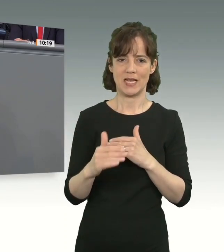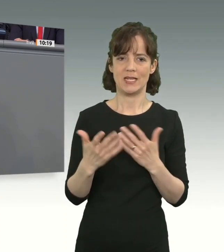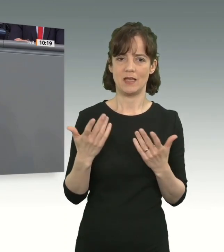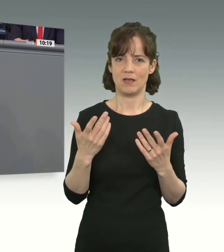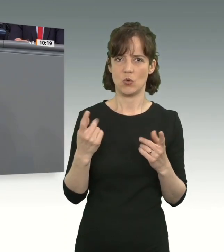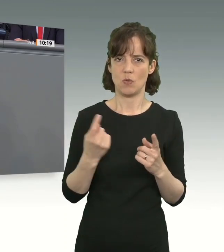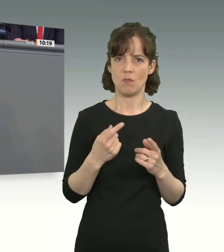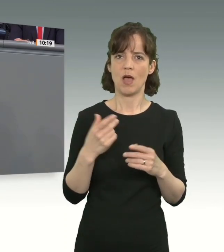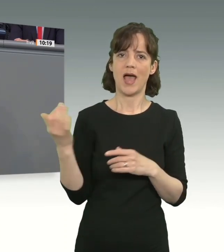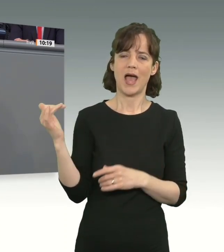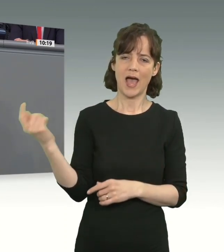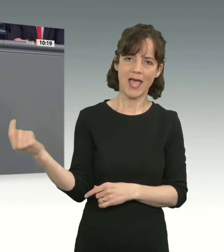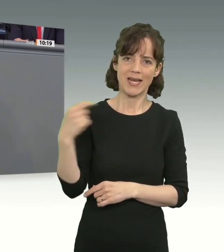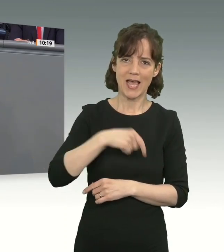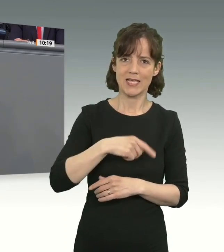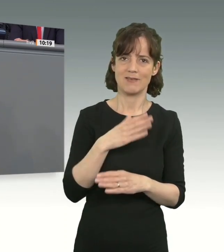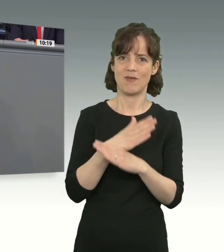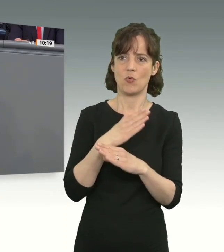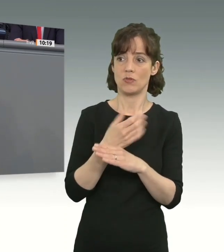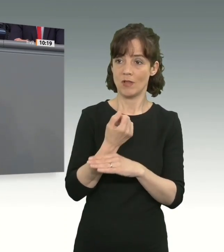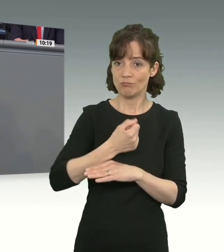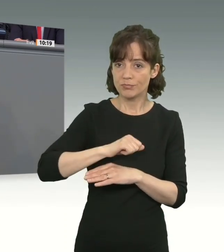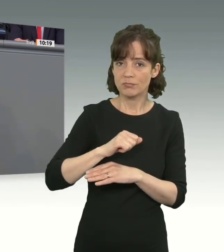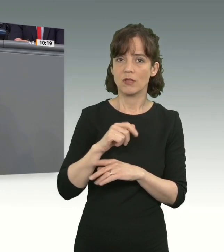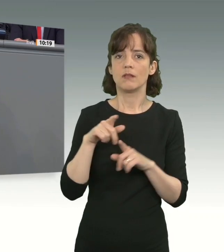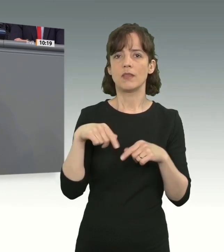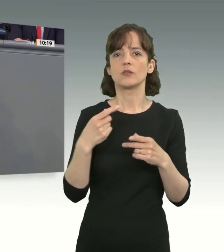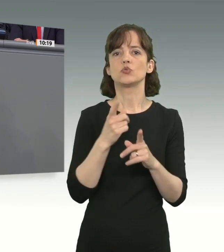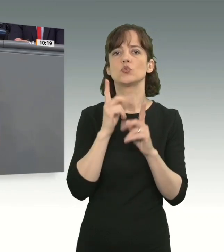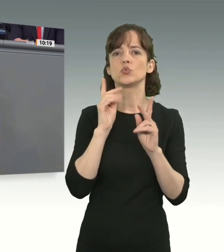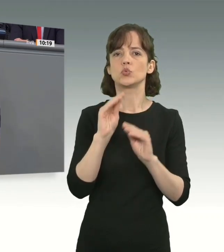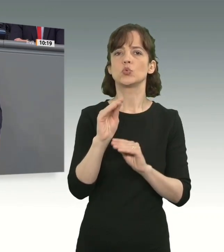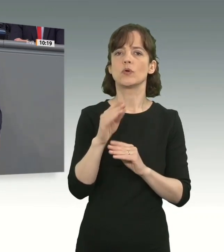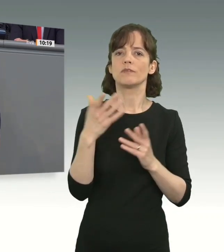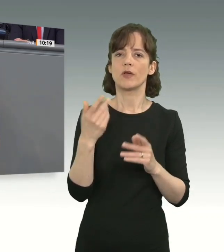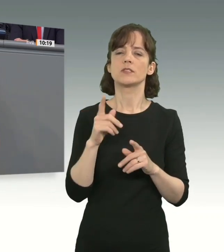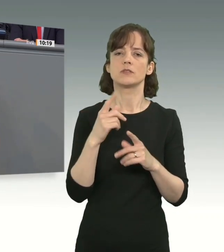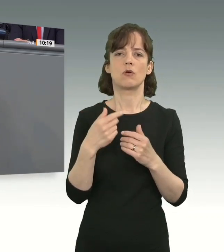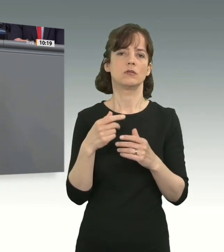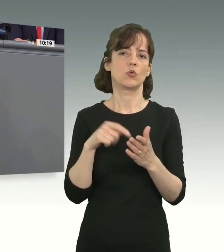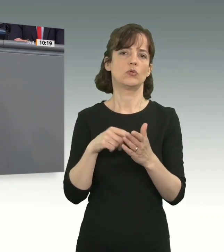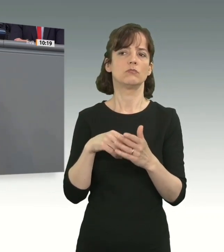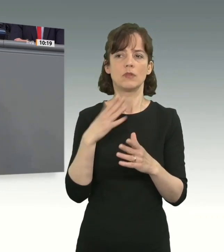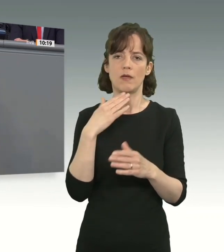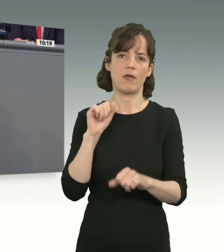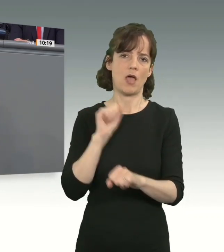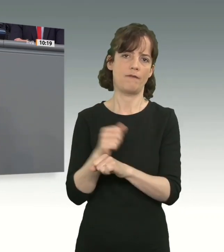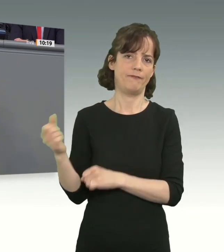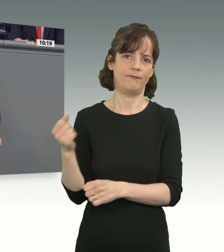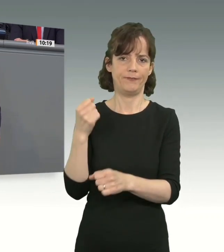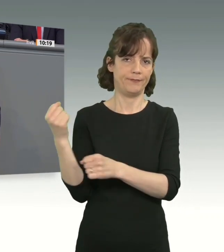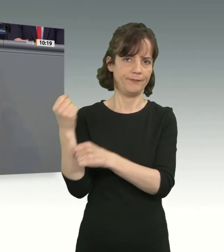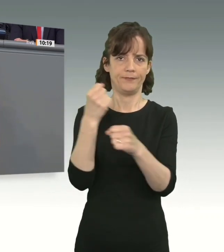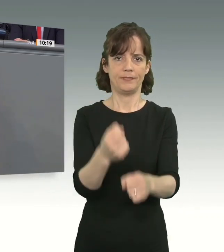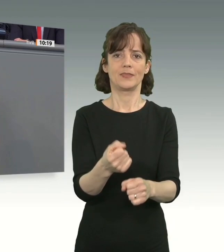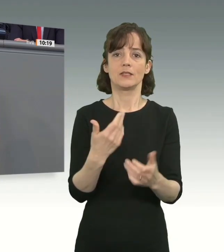Einreiseverbote, Verstoß gegen Einreiseverbote, sollen zukünftig ein eigenständiger Haftgrund sein. Auch das ist etwas, das die Union